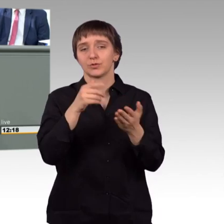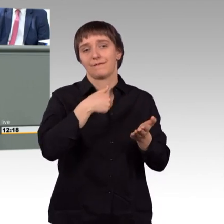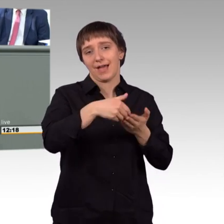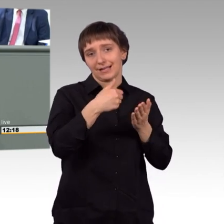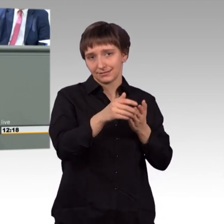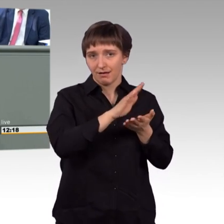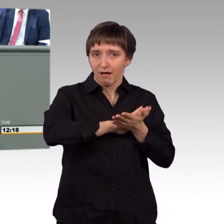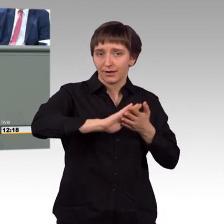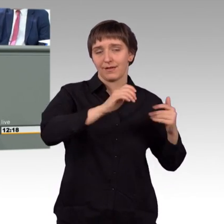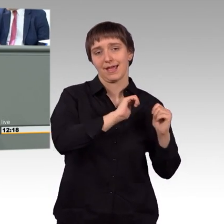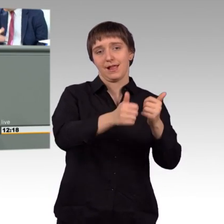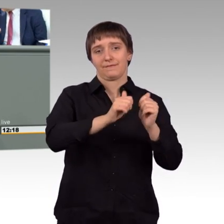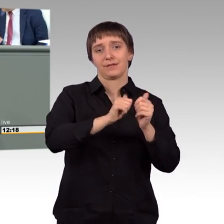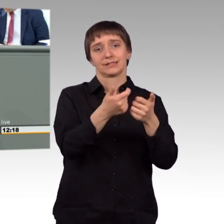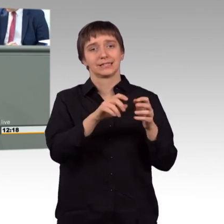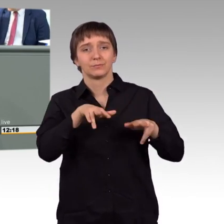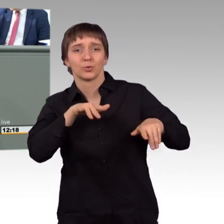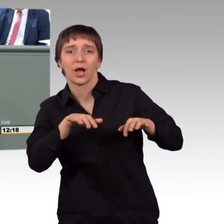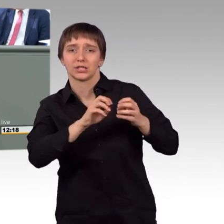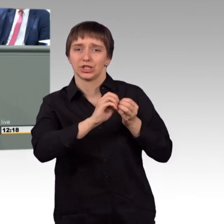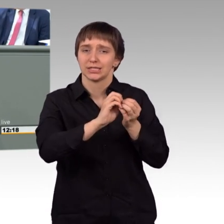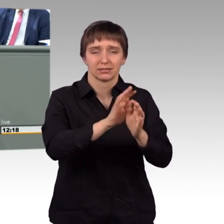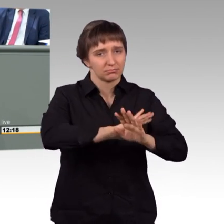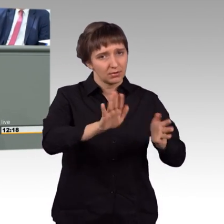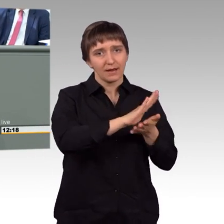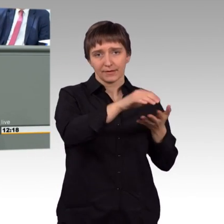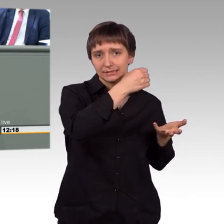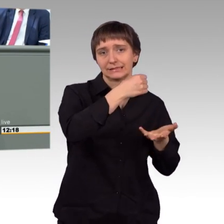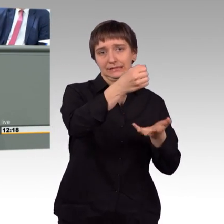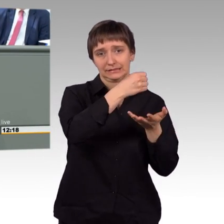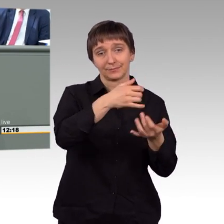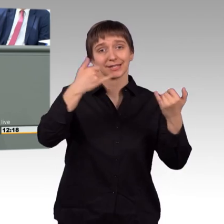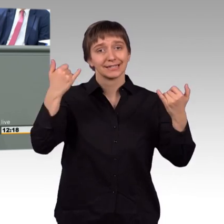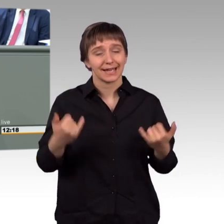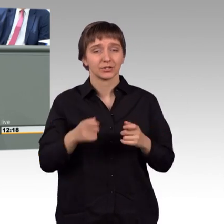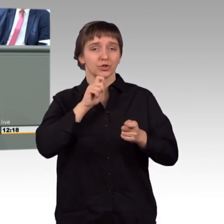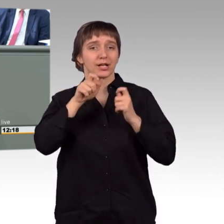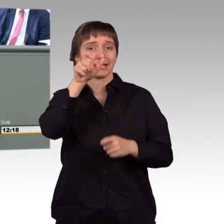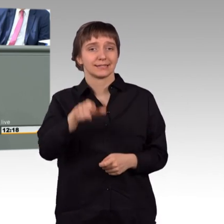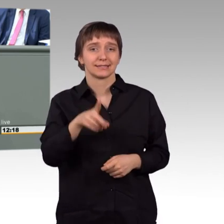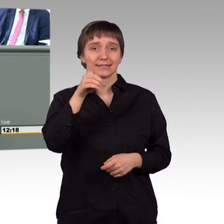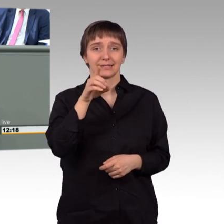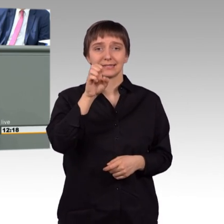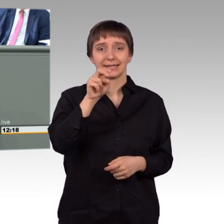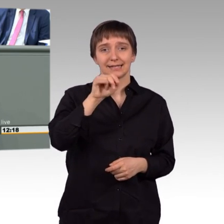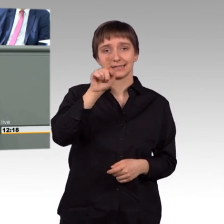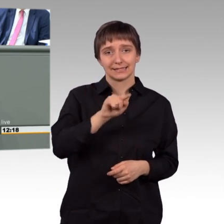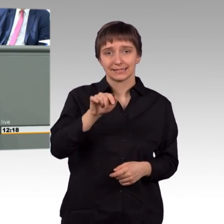Bundesregierung darf sich nicht durch die Freude über die Freiheit von Deniz Yitzel den Blick auf den fragwürdigen autokratischen Kurs der